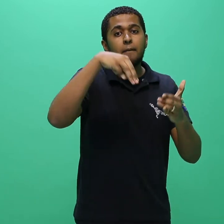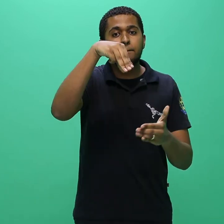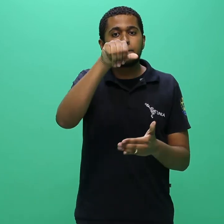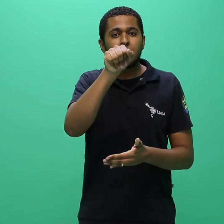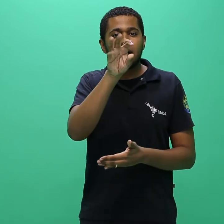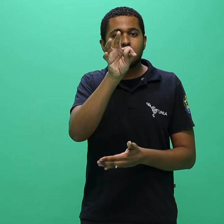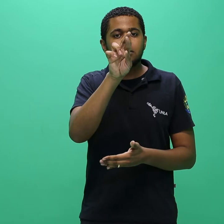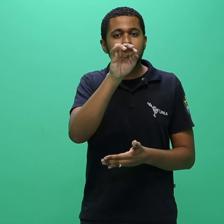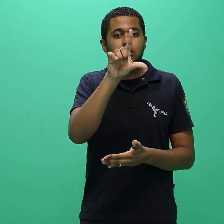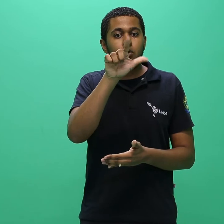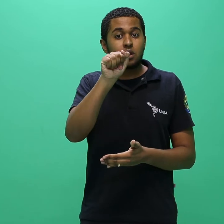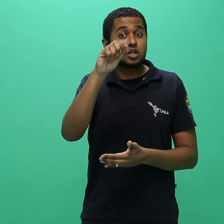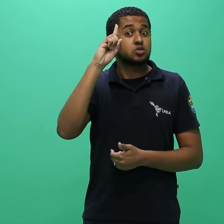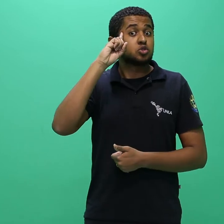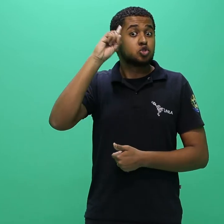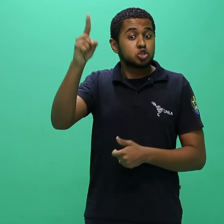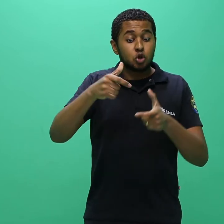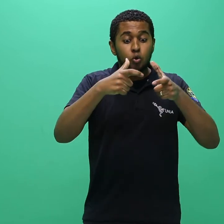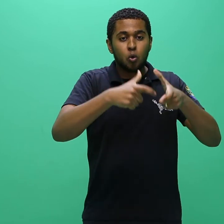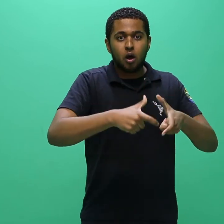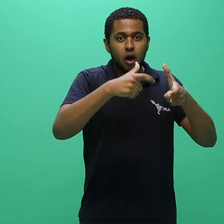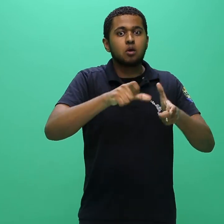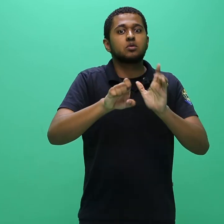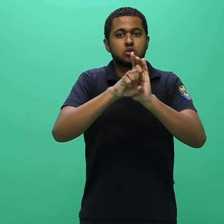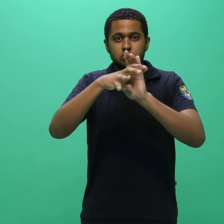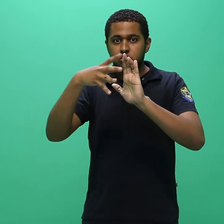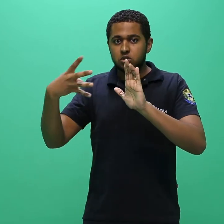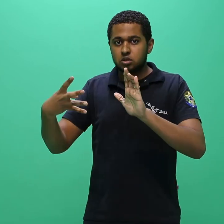estipulados no edital de resultado preliminar final.